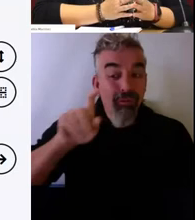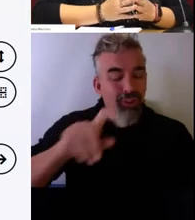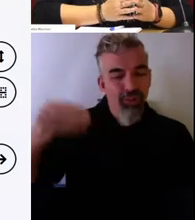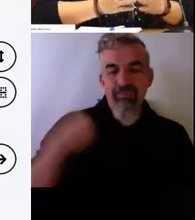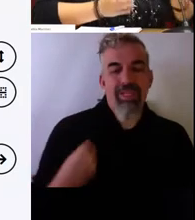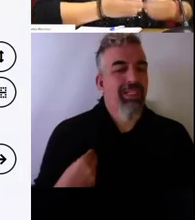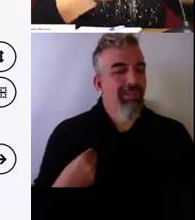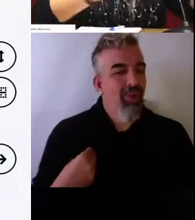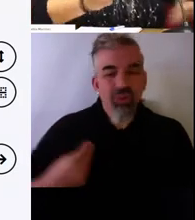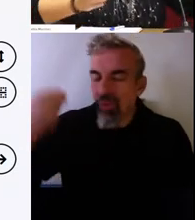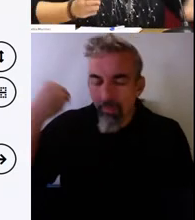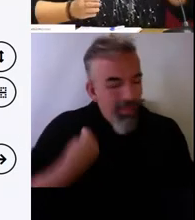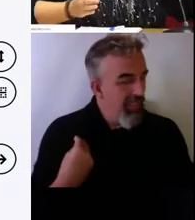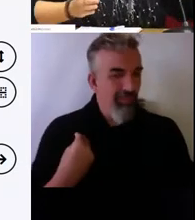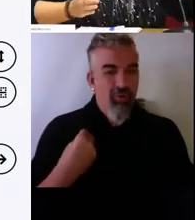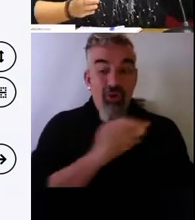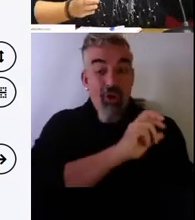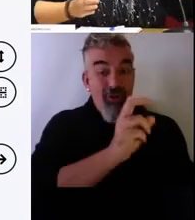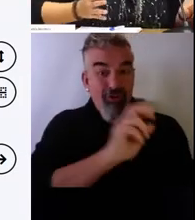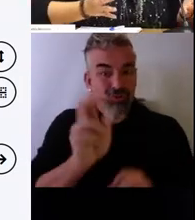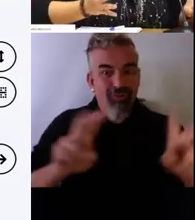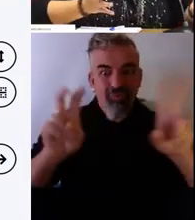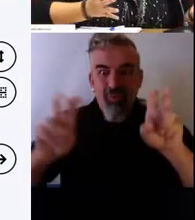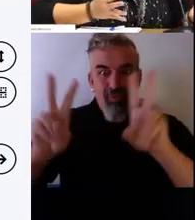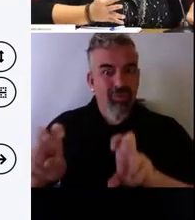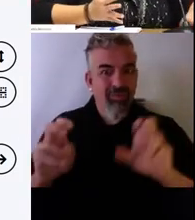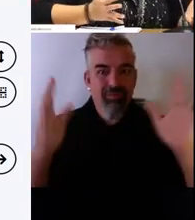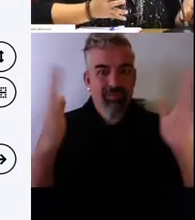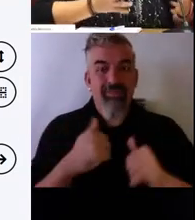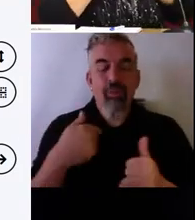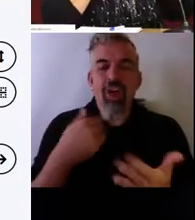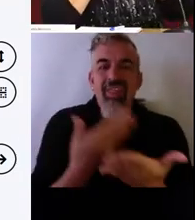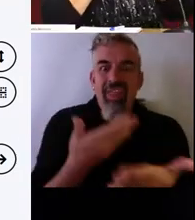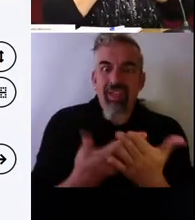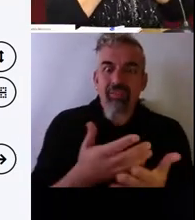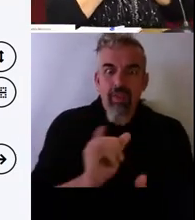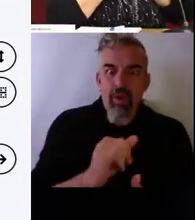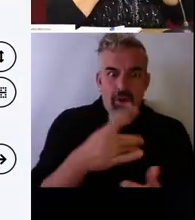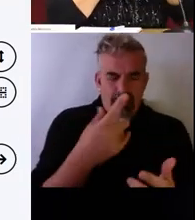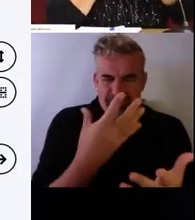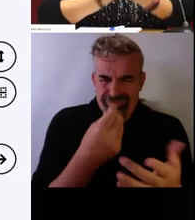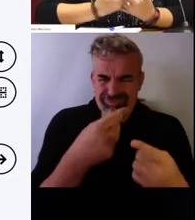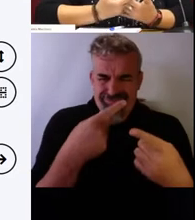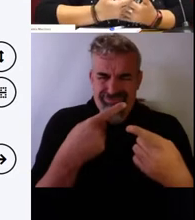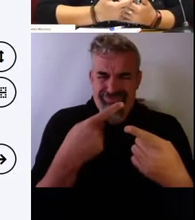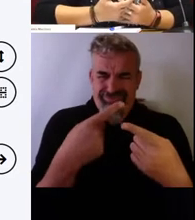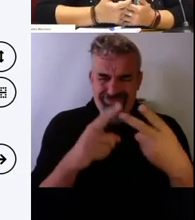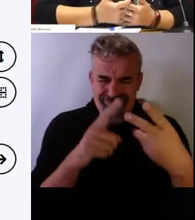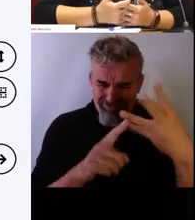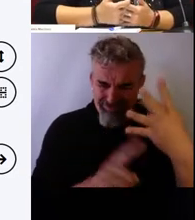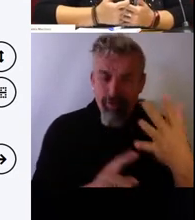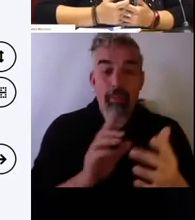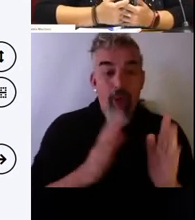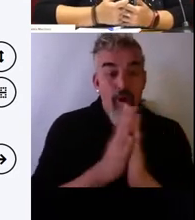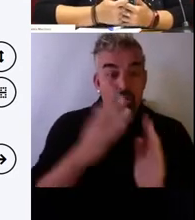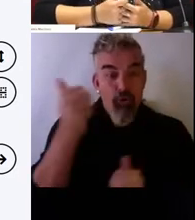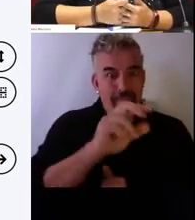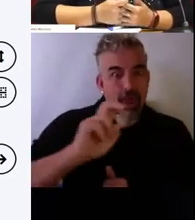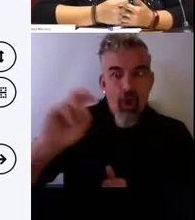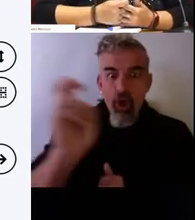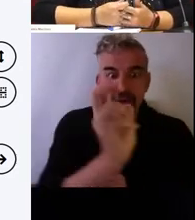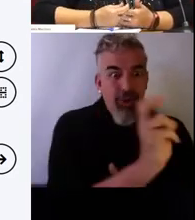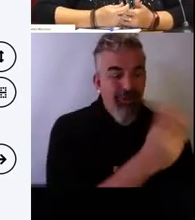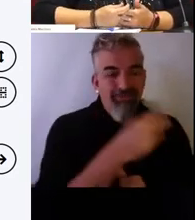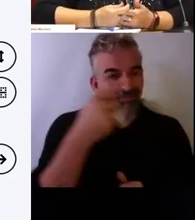O sea, yo tengo cantidad de certificados, por así decirlo, pero no veo que haya otros compañeros que